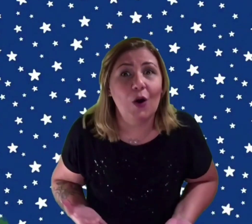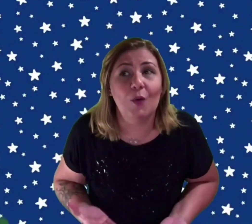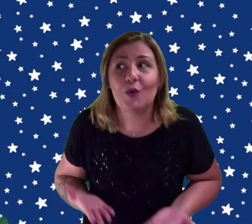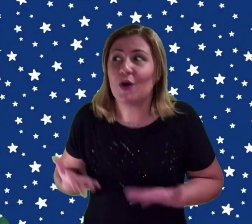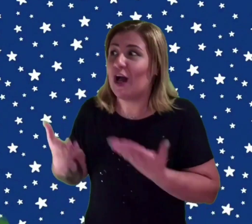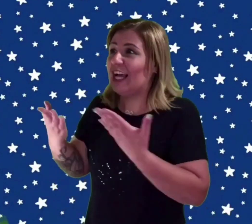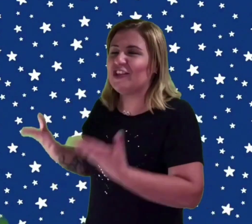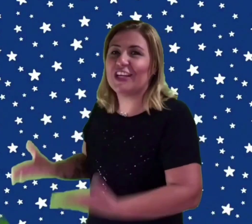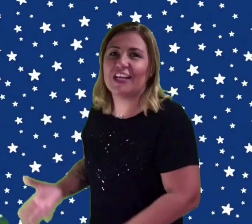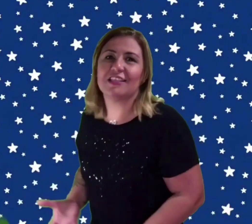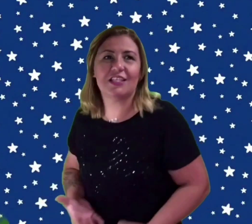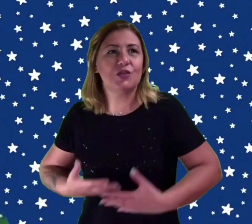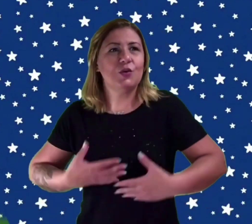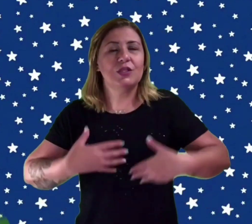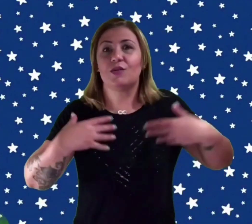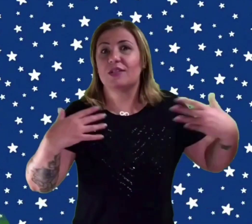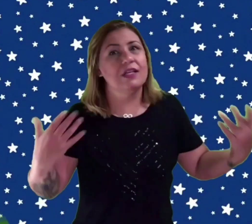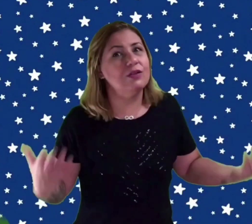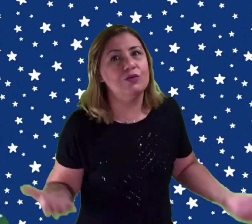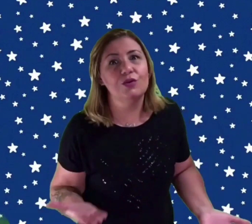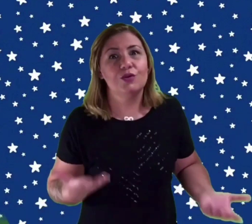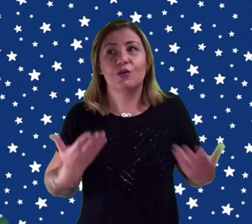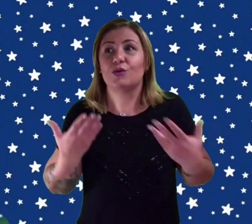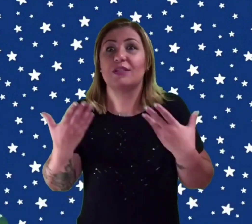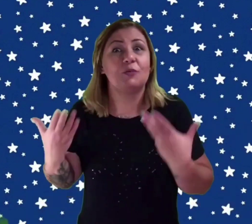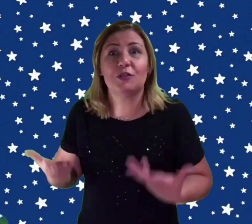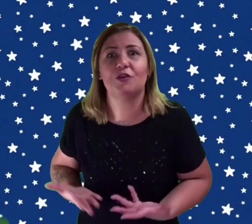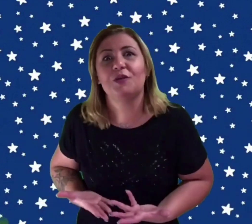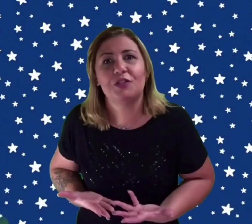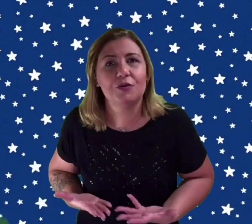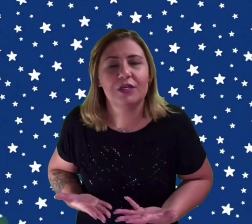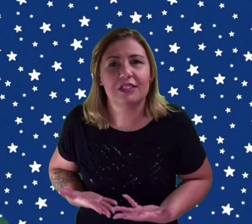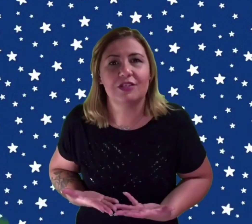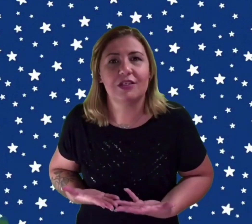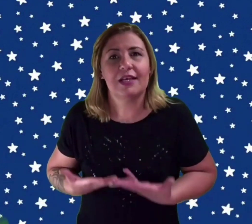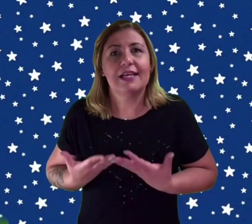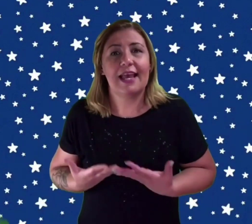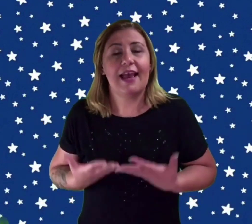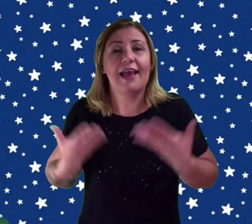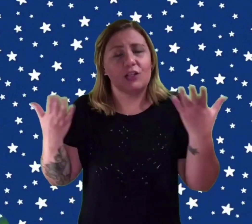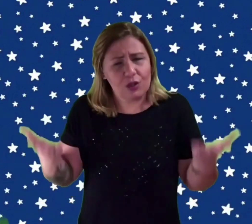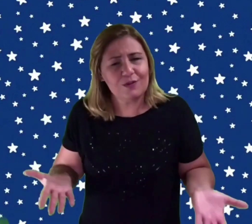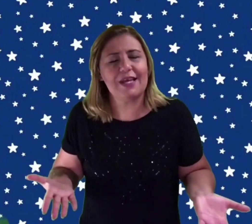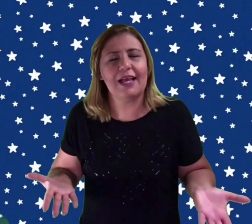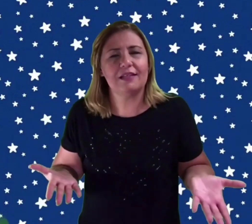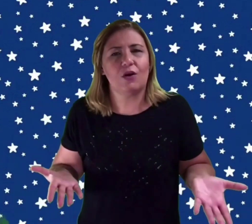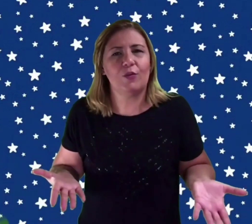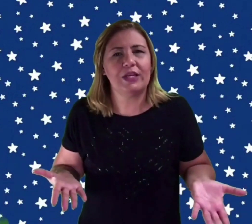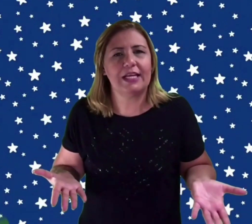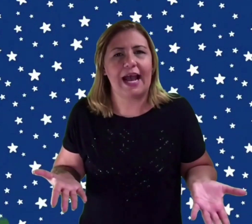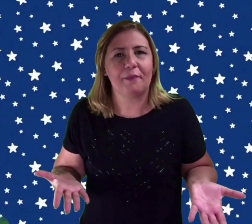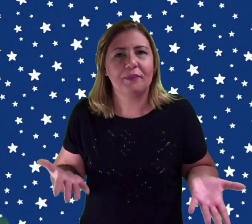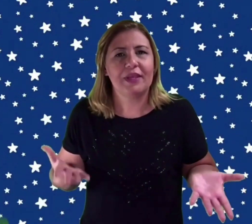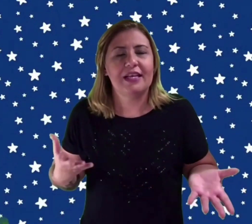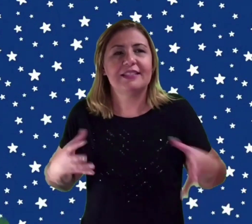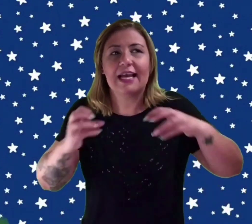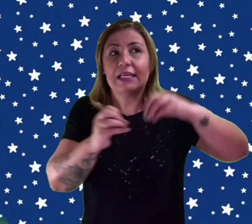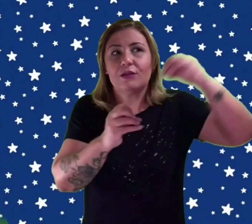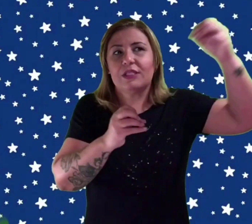como as crianças surdas, os adultos surdos, as pessoas surdas. Elas conseguem se comunicar. Saindo